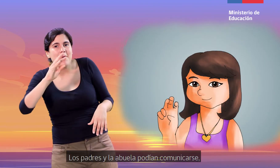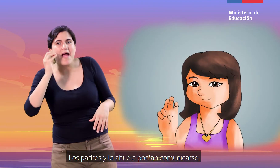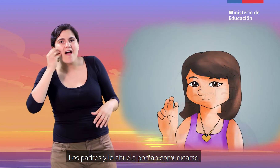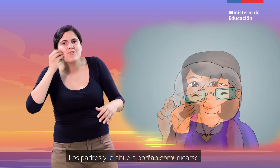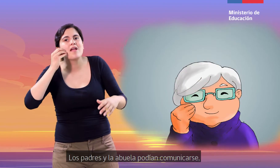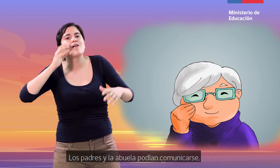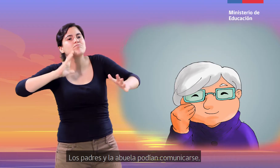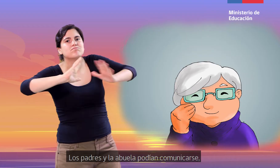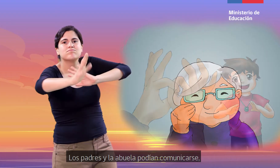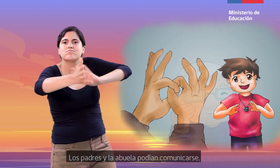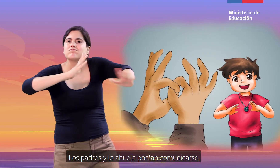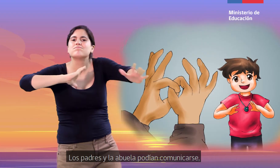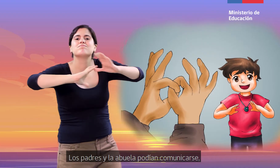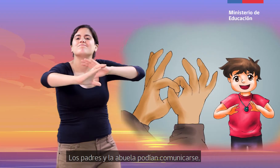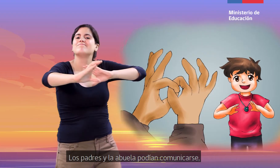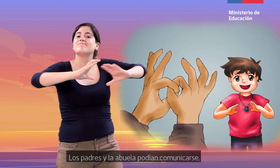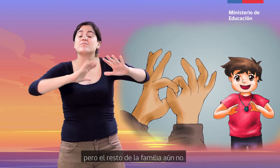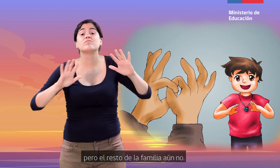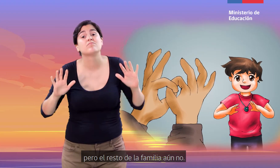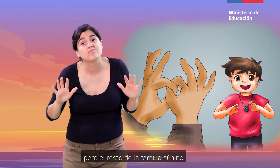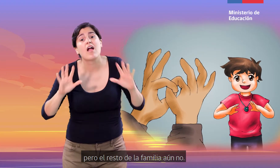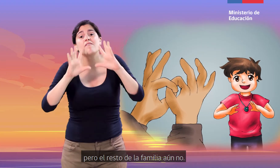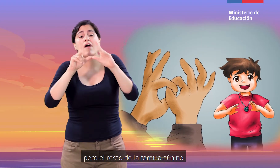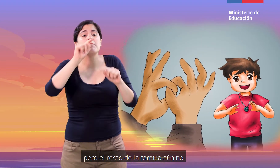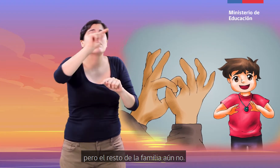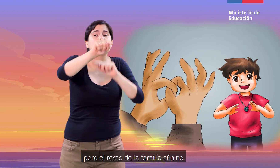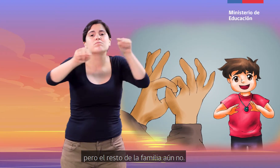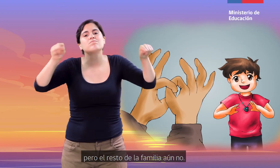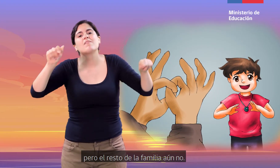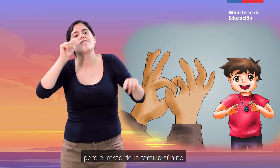padres y la abuela podían comunicarse, pero el resto de la familia aún no.